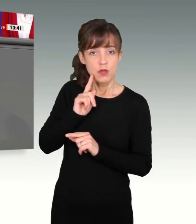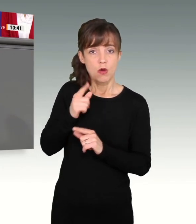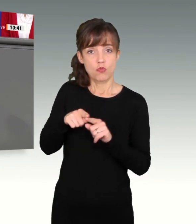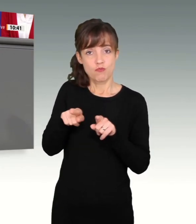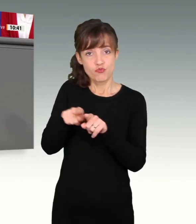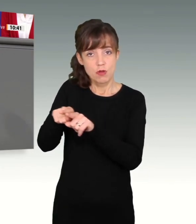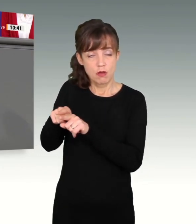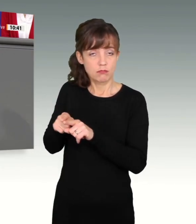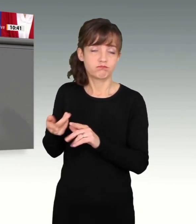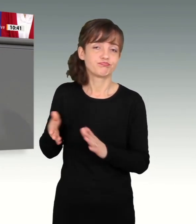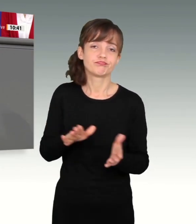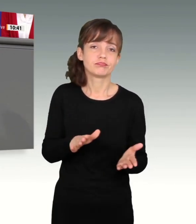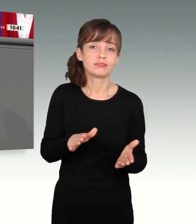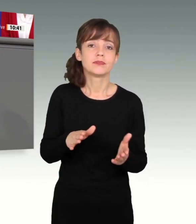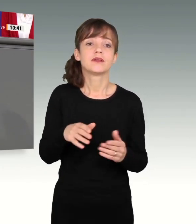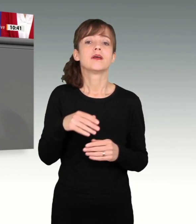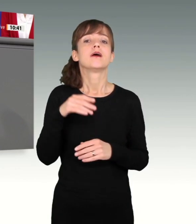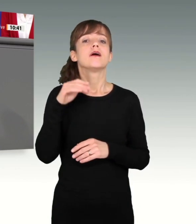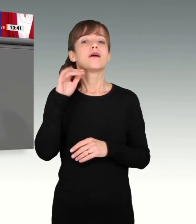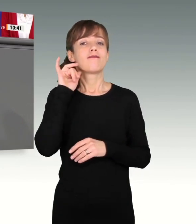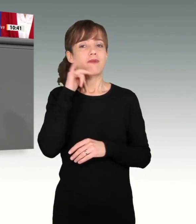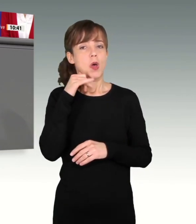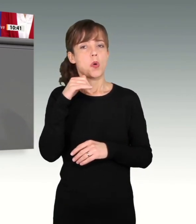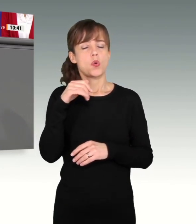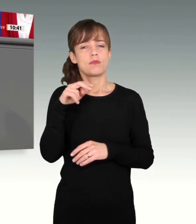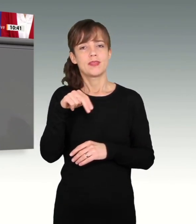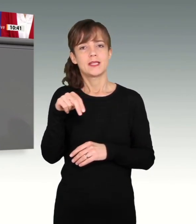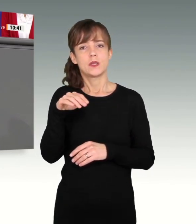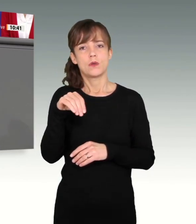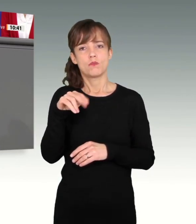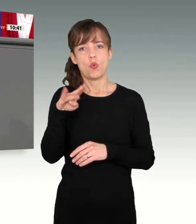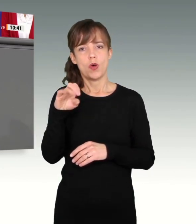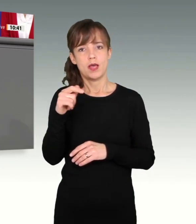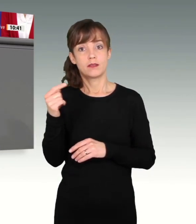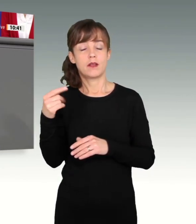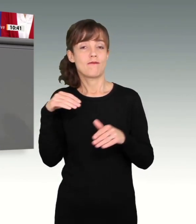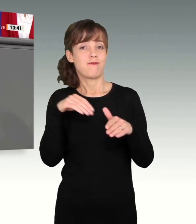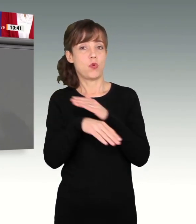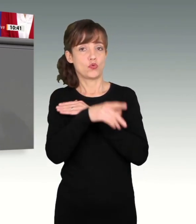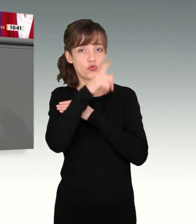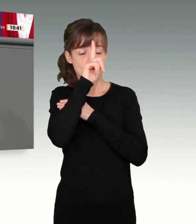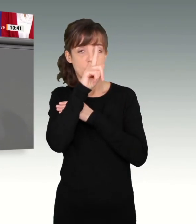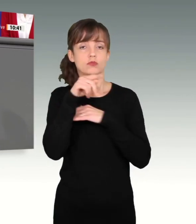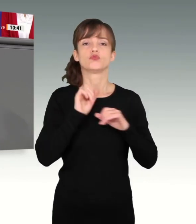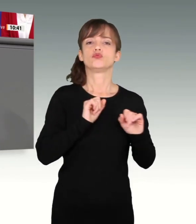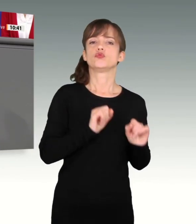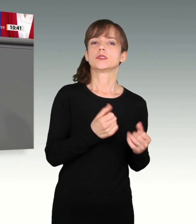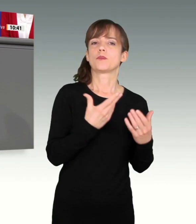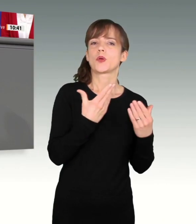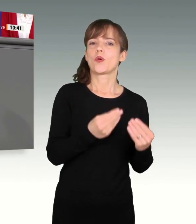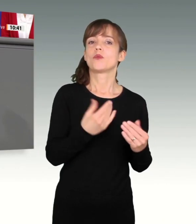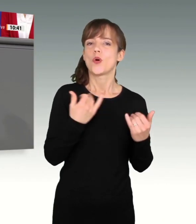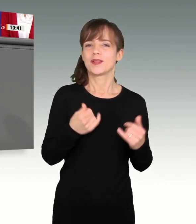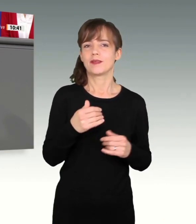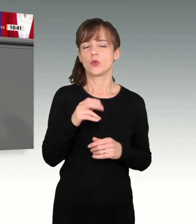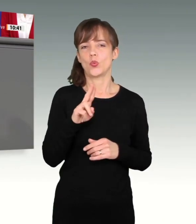spät. In Deutschland konnte sie Schutz finden und ist heute UN-Sonderbotschafterin. Liebe Kolleginnen und Kollegen,